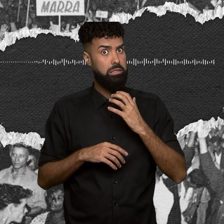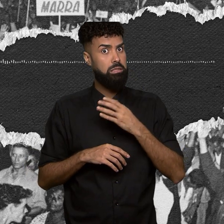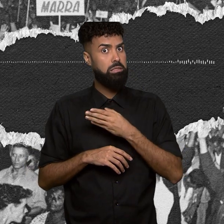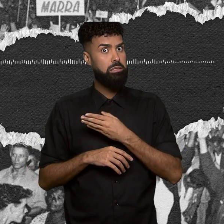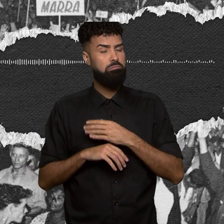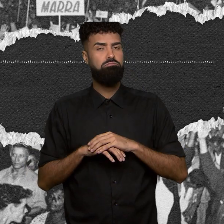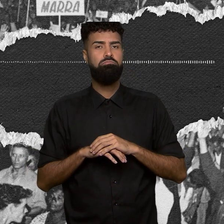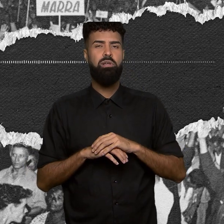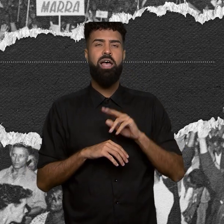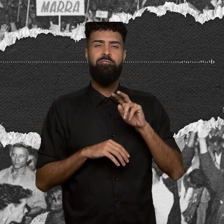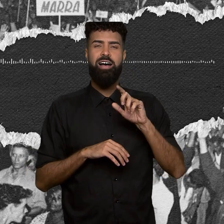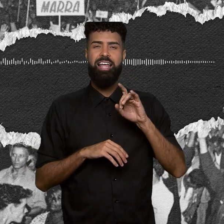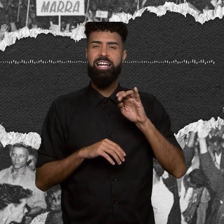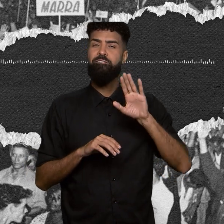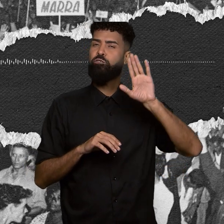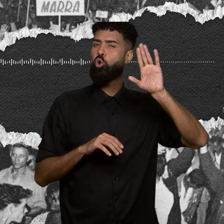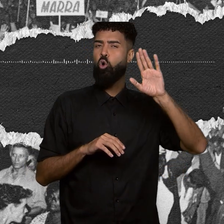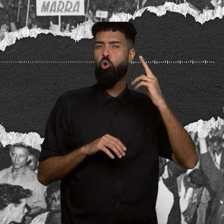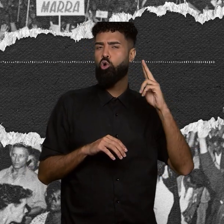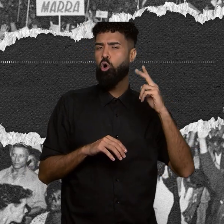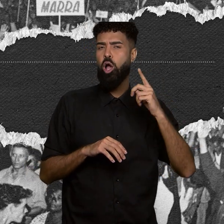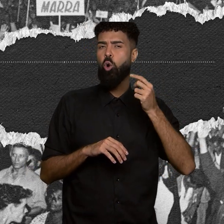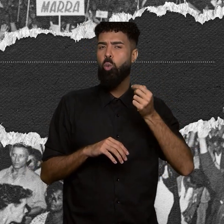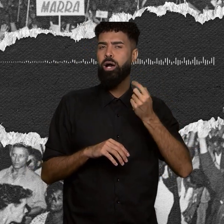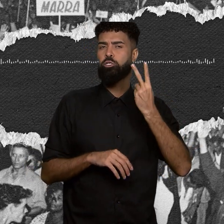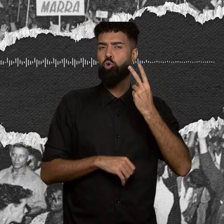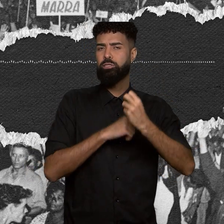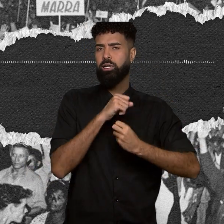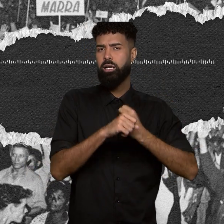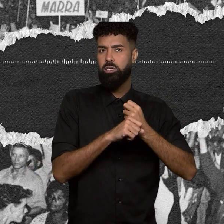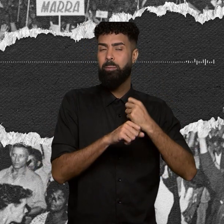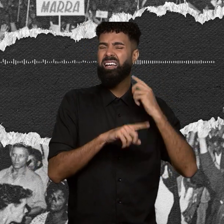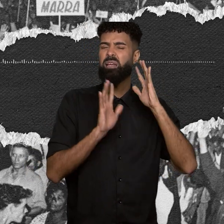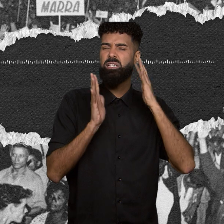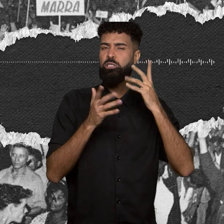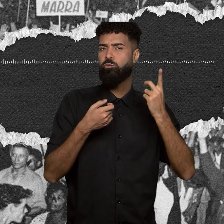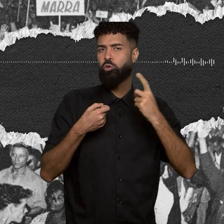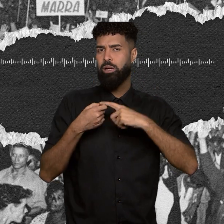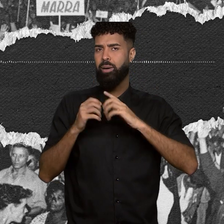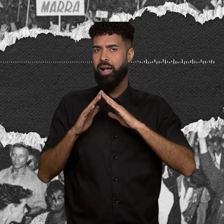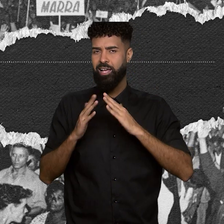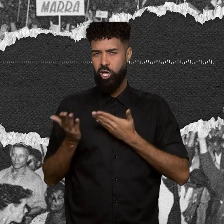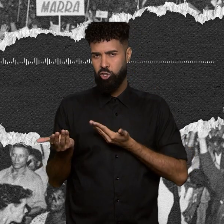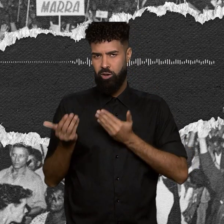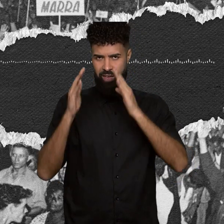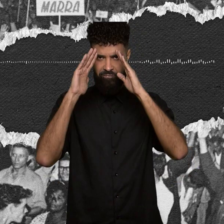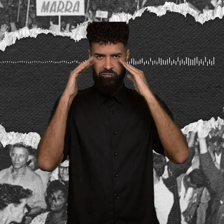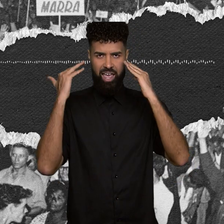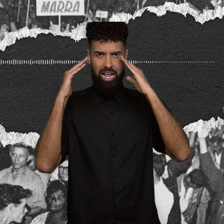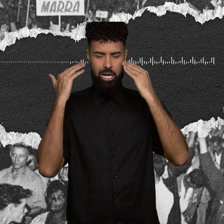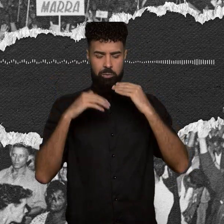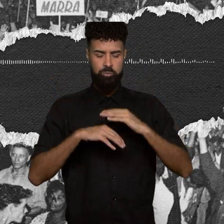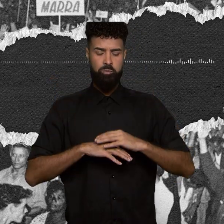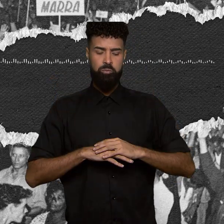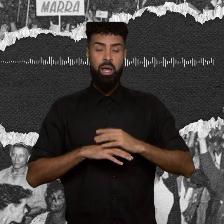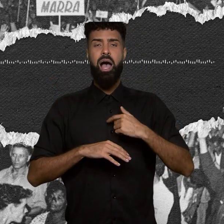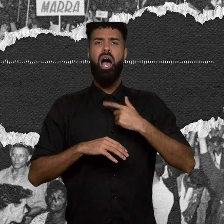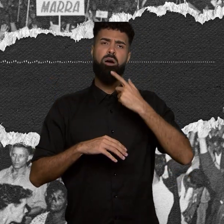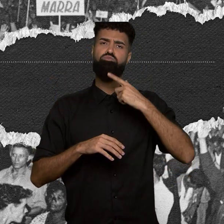exílio por quase dois anos, mas decidiu voltar para casa. E a jovem freira passa a colocar em prática uma forma de resistência que ainda